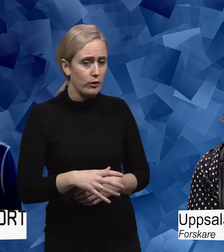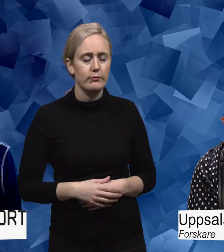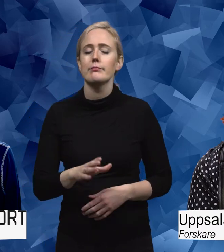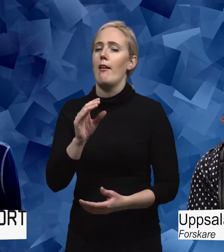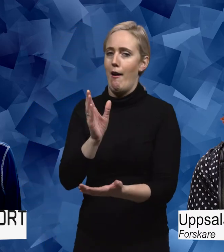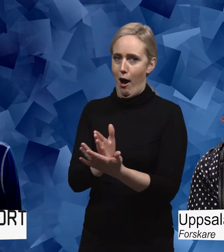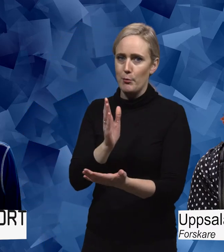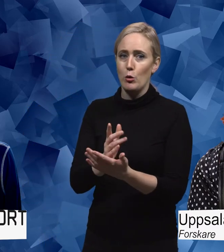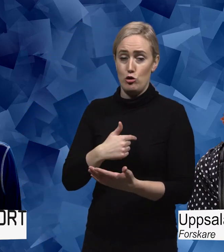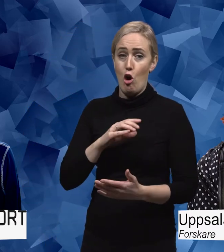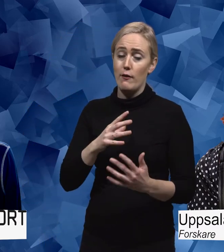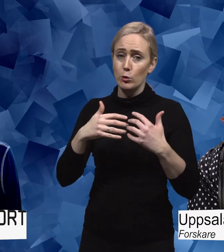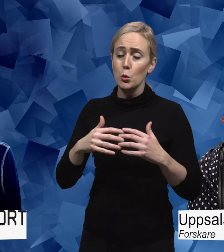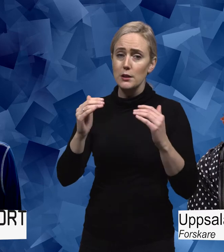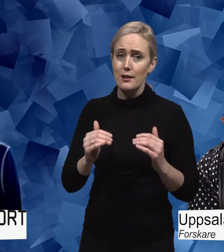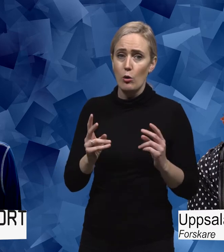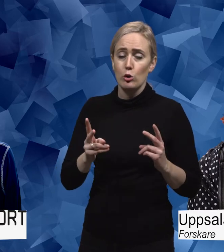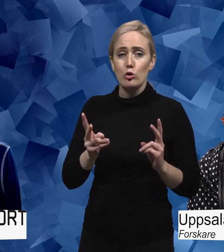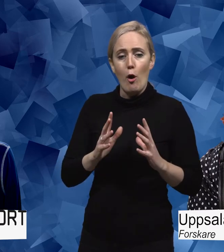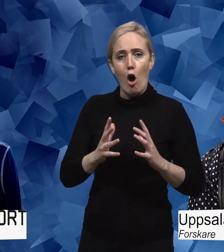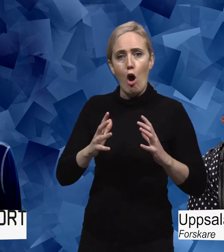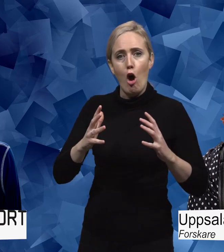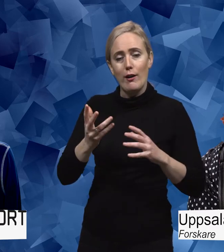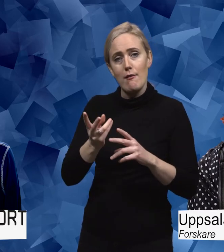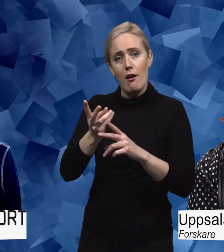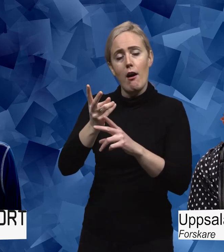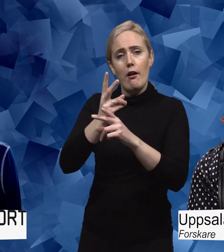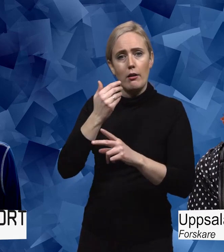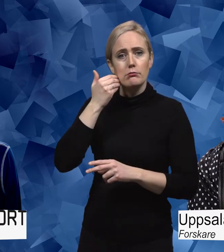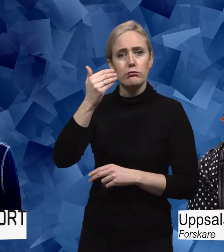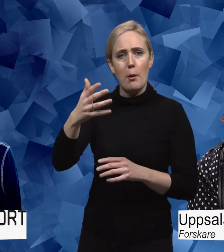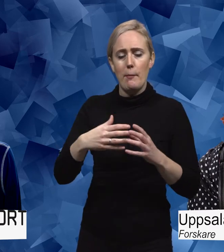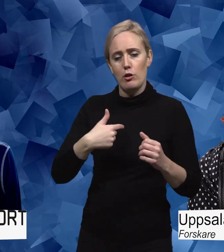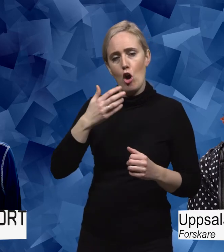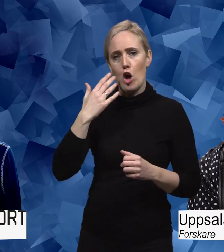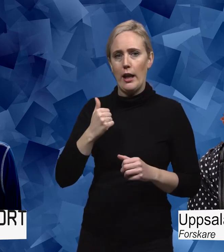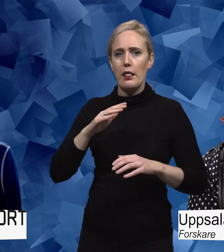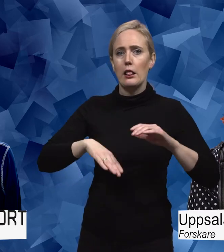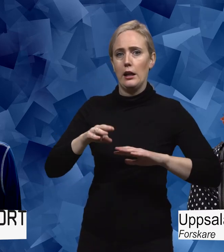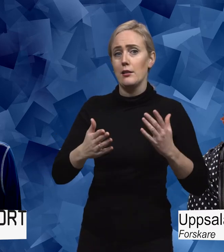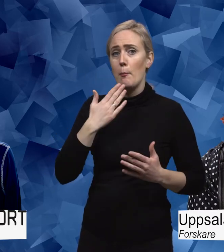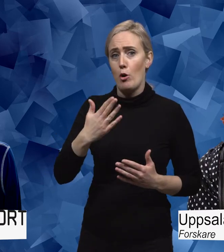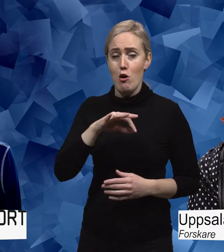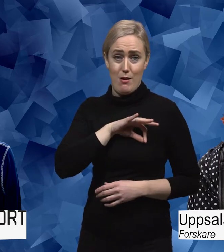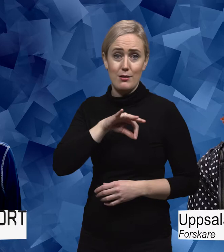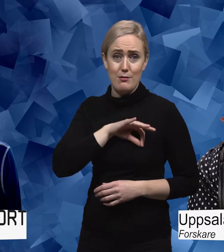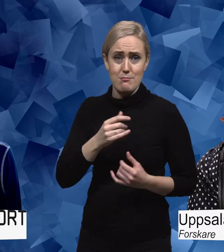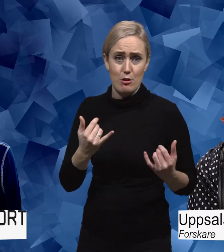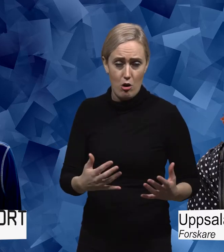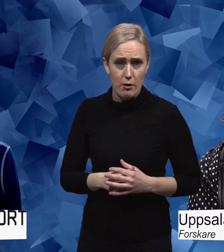absolut också en funktionsnedsättning som då ökar med tiden, men som jag kan hålla stången ganska bra med mediciner. Jag håller helt med dig om det, att det finns